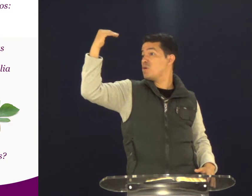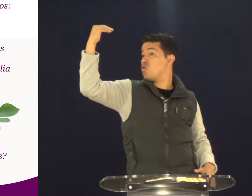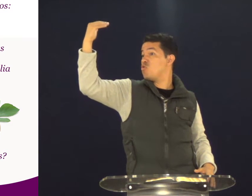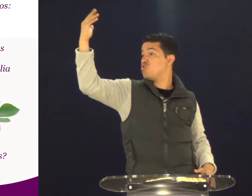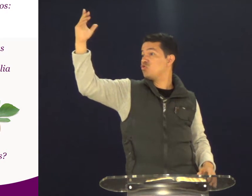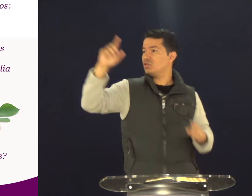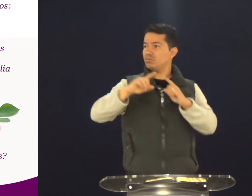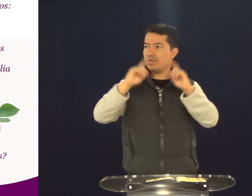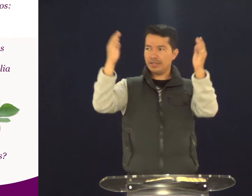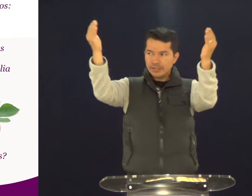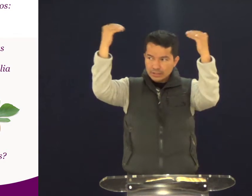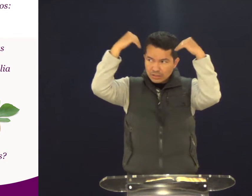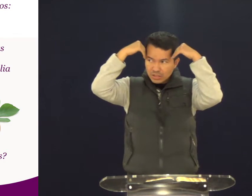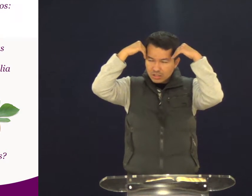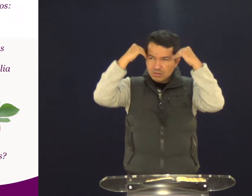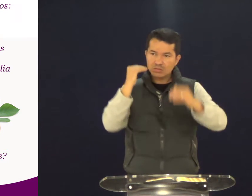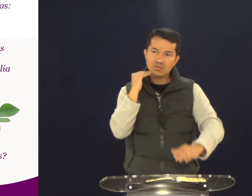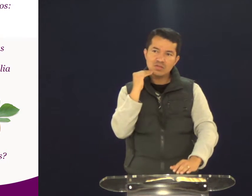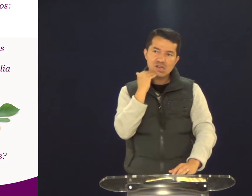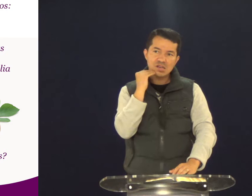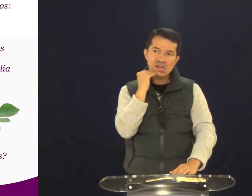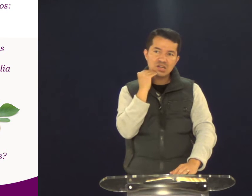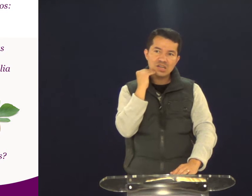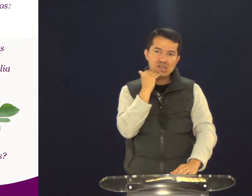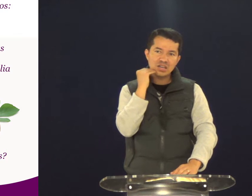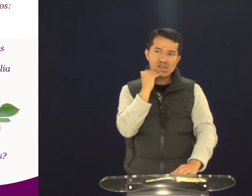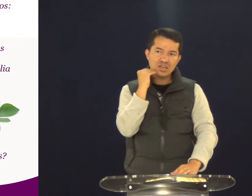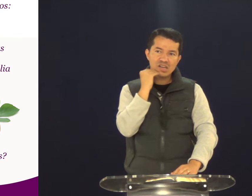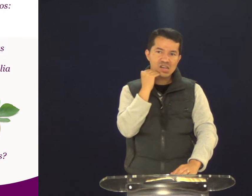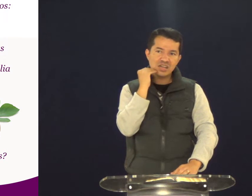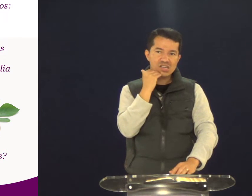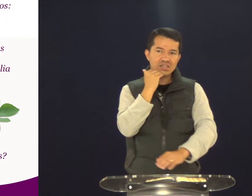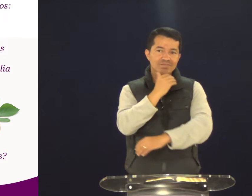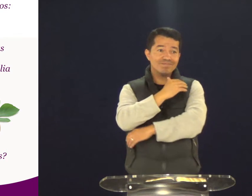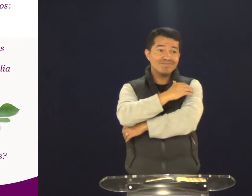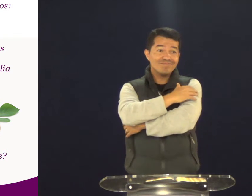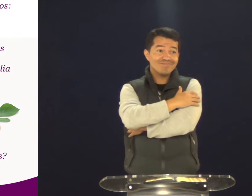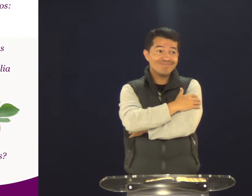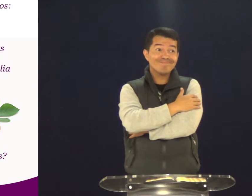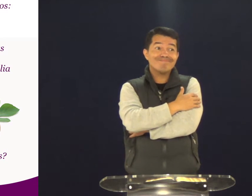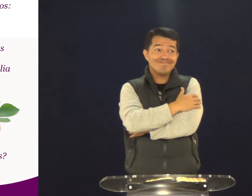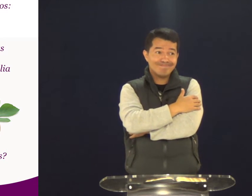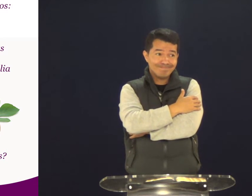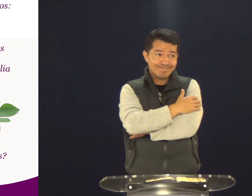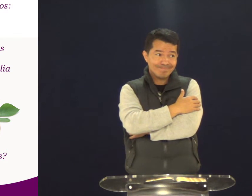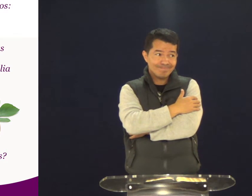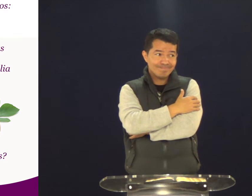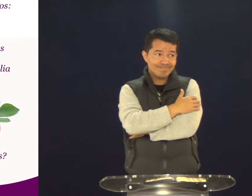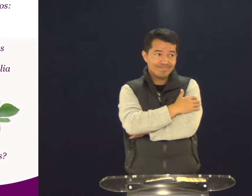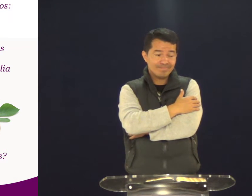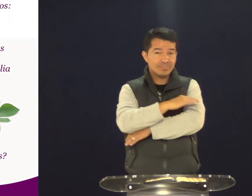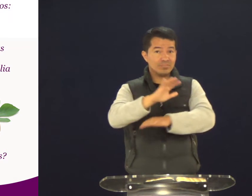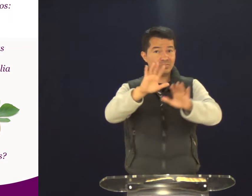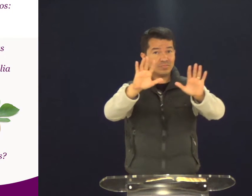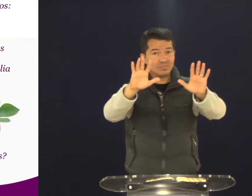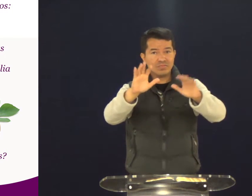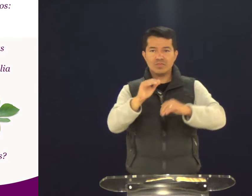árvore frondosa. Mas dentro é cheia de defeito. Cheia de